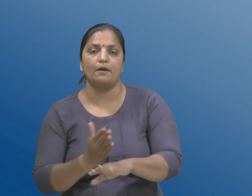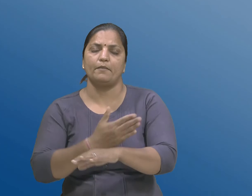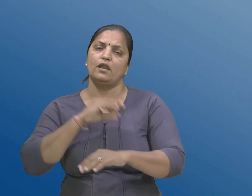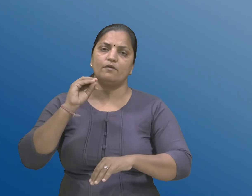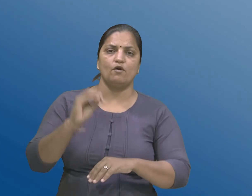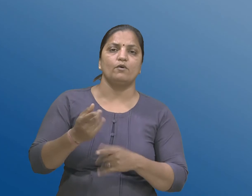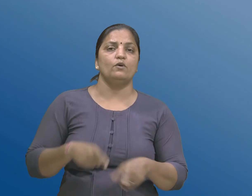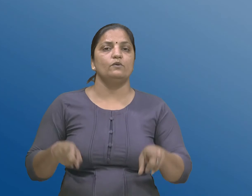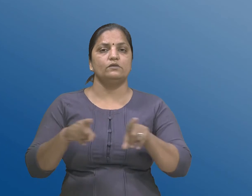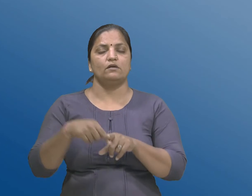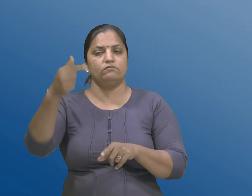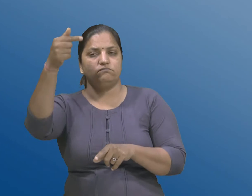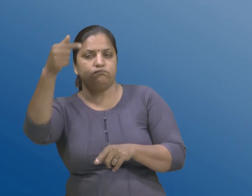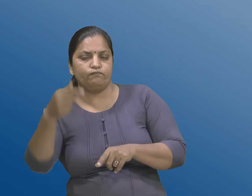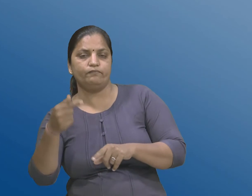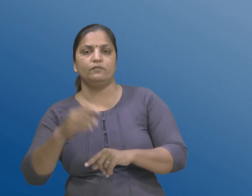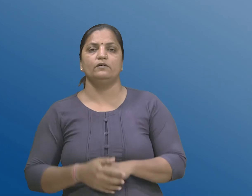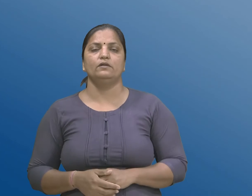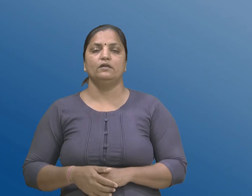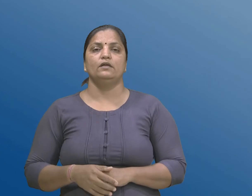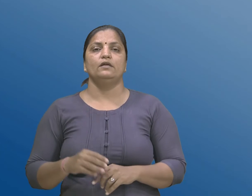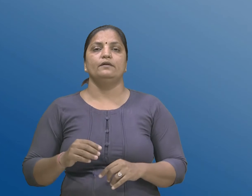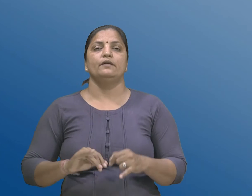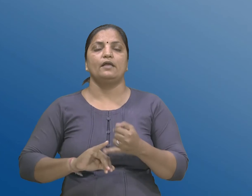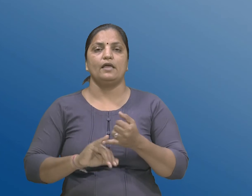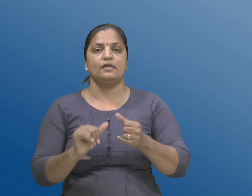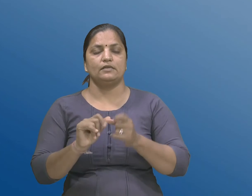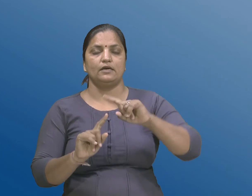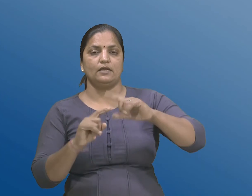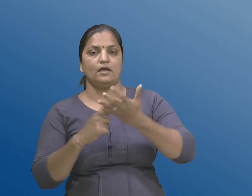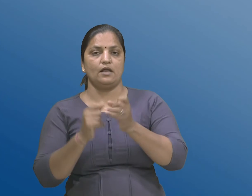क्रमानू सार सत्रमा सत्र बनने गुरुहो